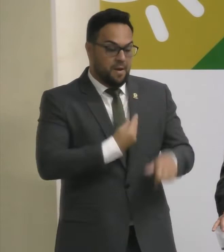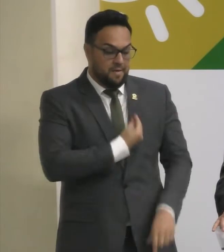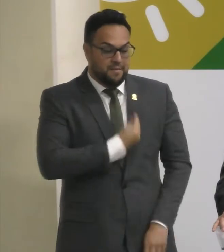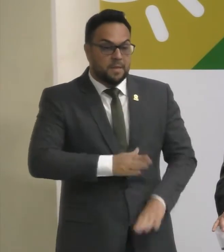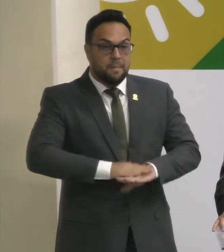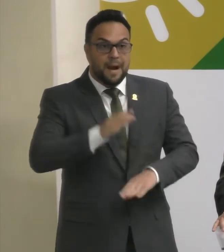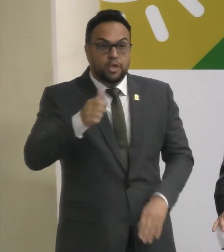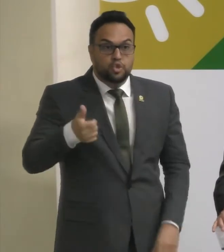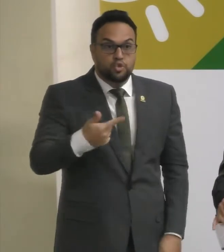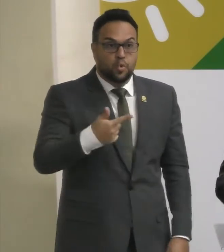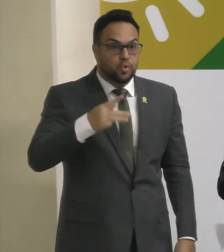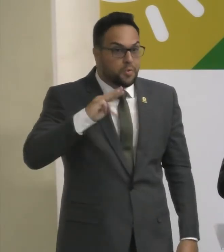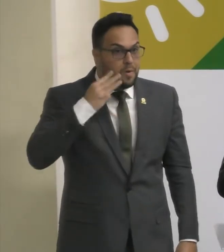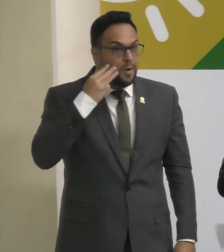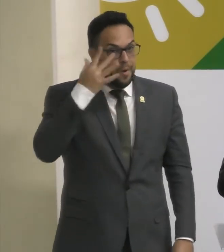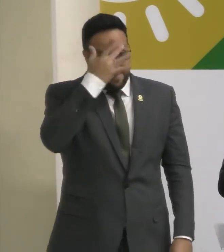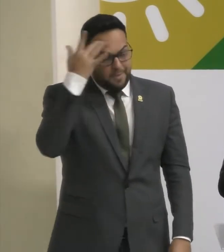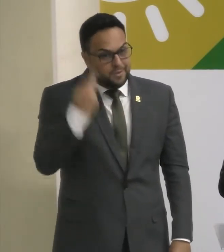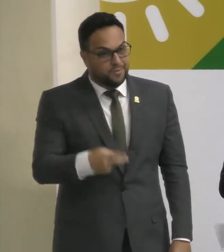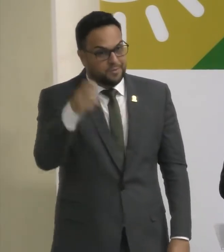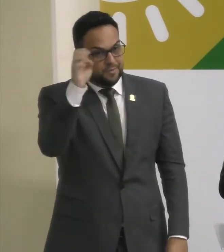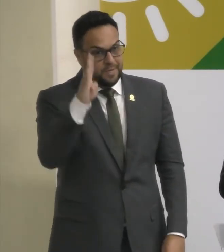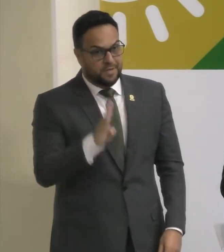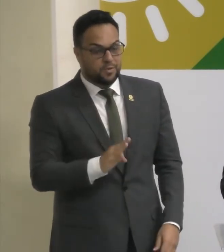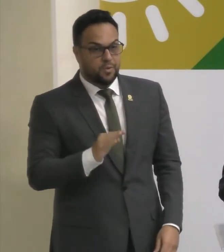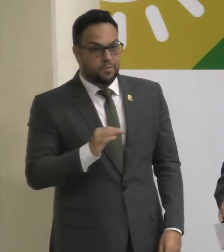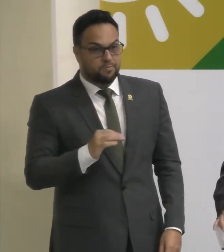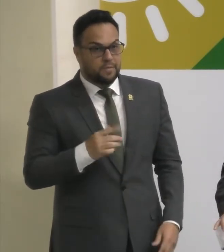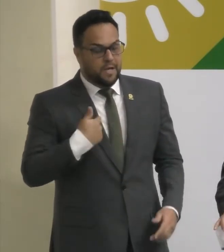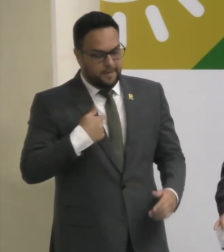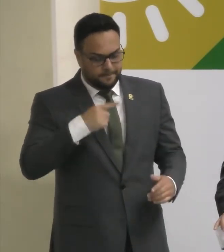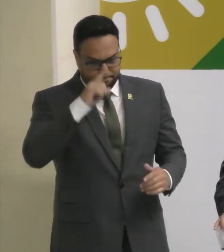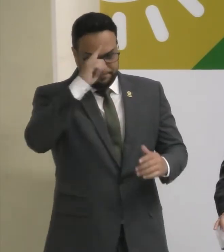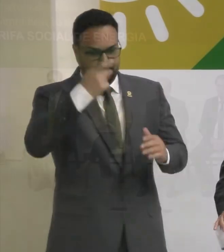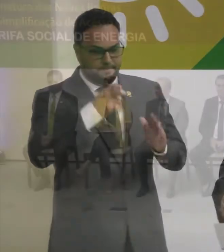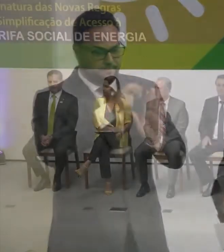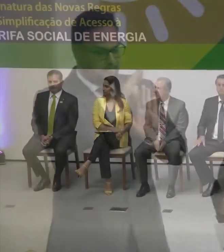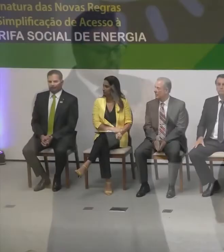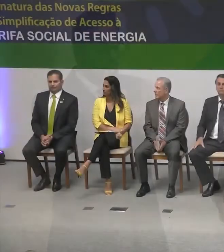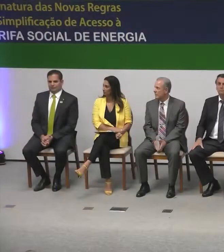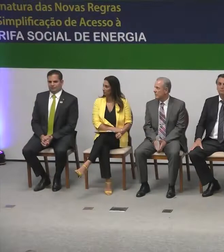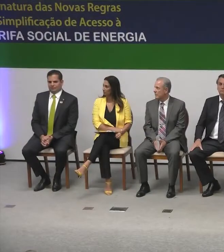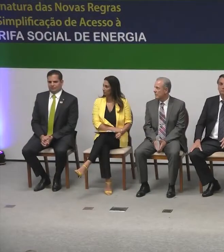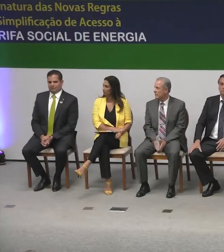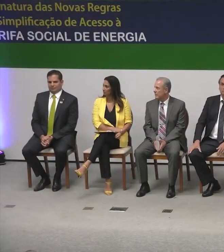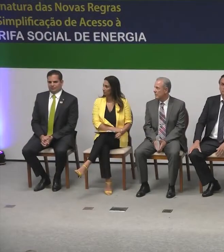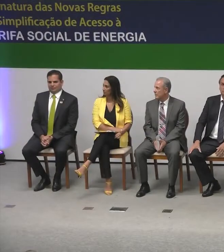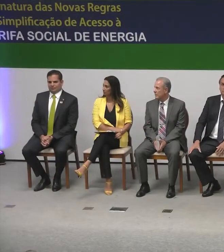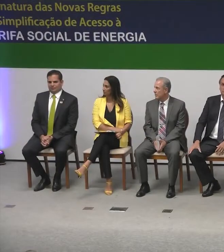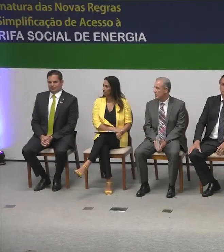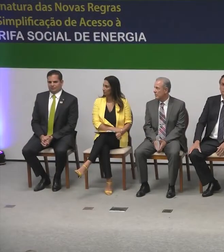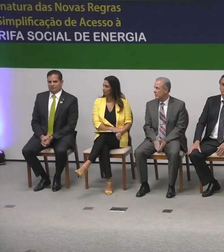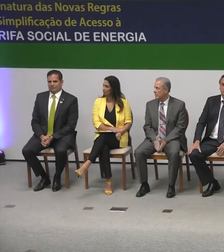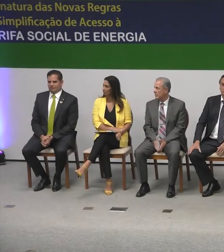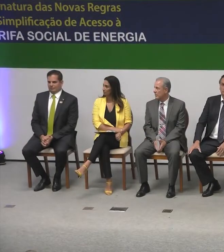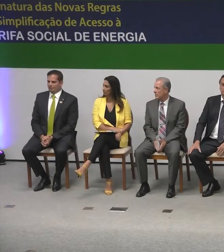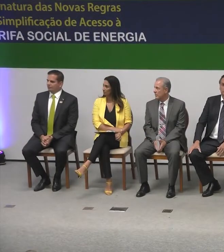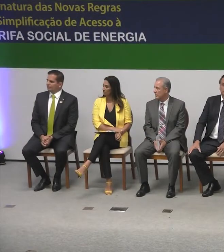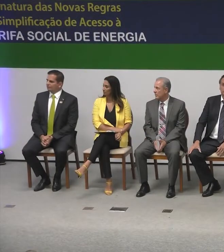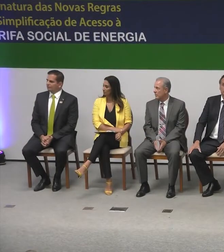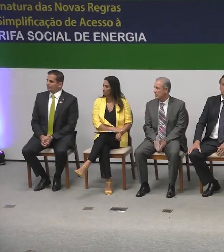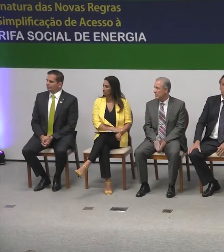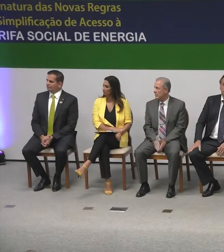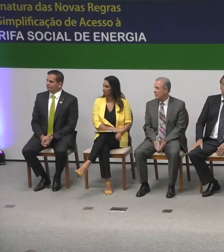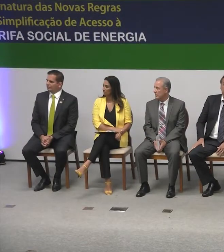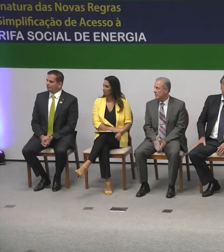brasileiros Esse projeto De nossa autoria Ele não apenas Baixa a conta De luz Das pessoas Do Brasil